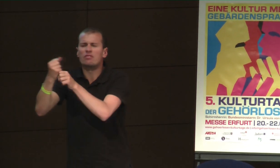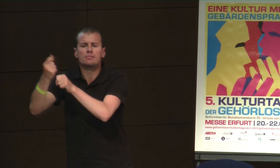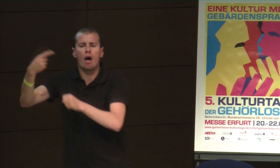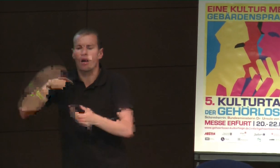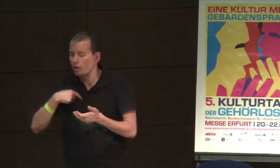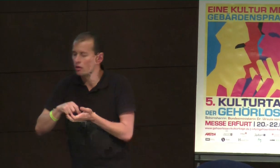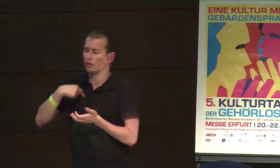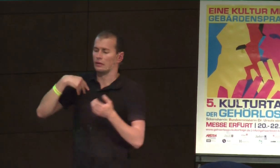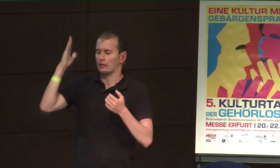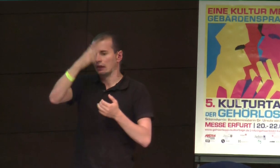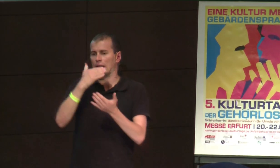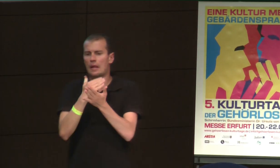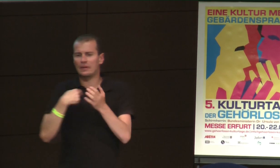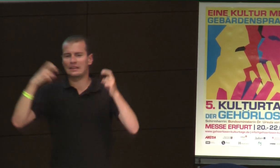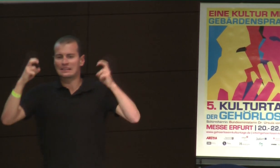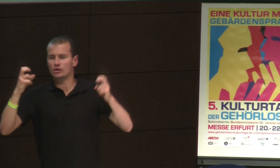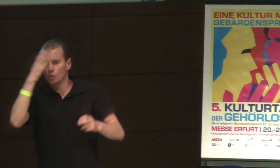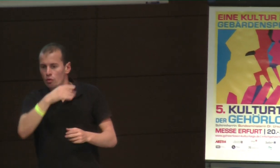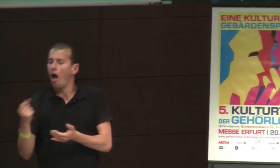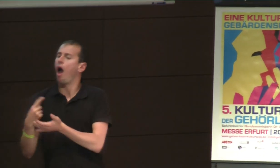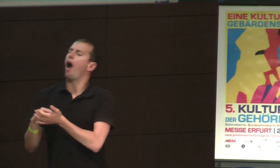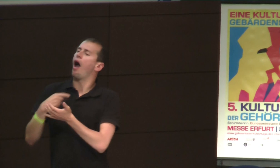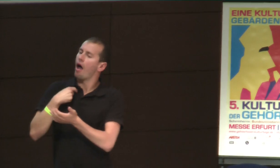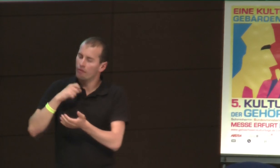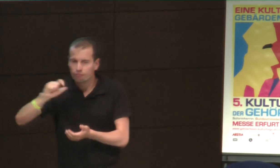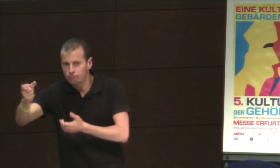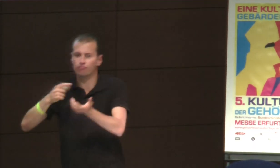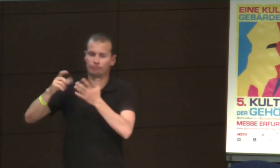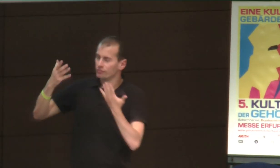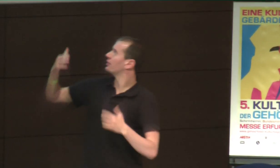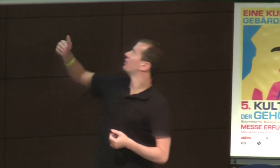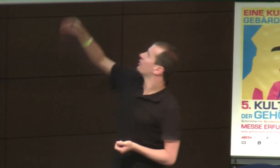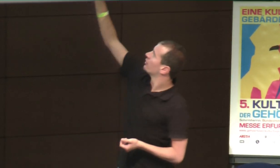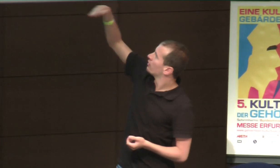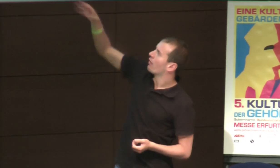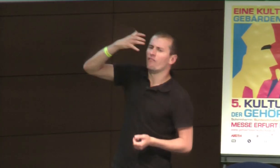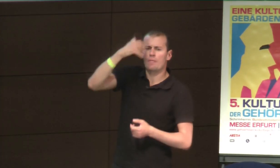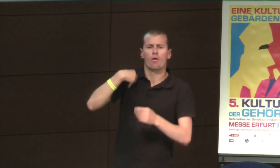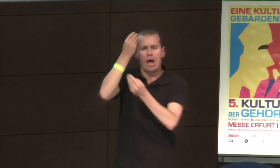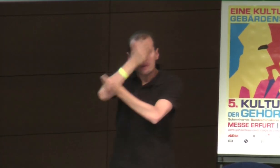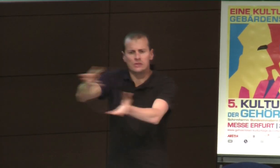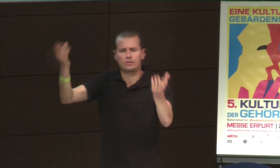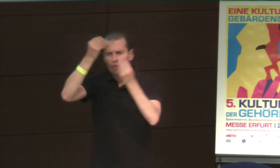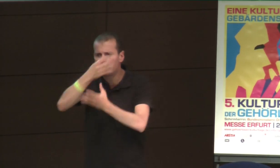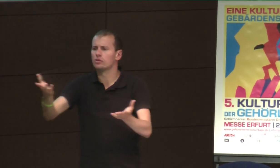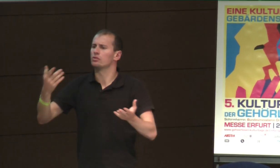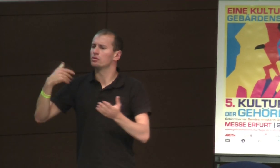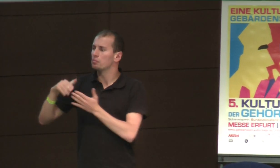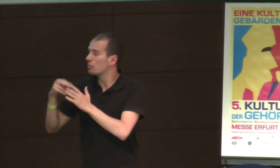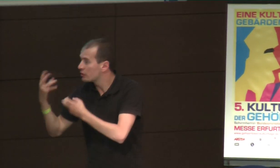Facebook verschiedene soziale Netzwerke. kann man ja auch ganz klar sehen, zum Beispiel wenn der Politiker jetzt fragt, er geht jetzt zu irgendeiner